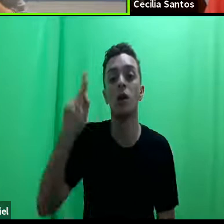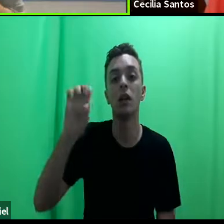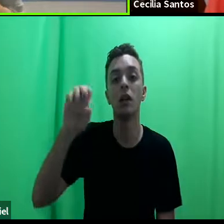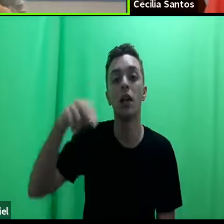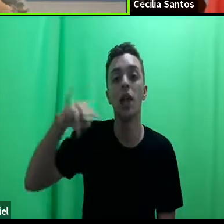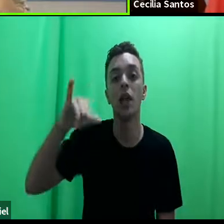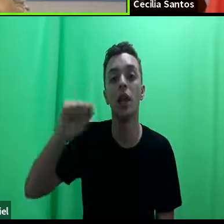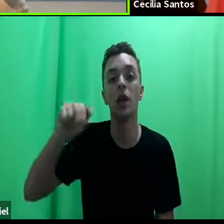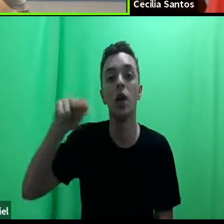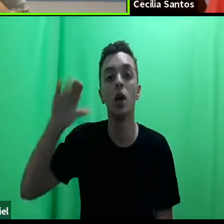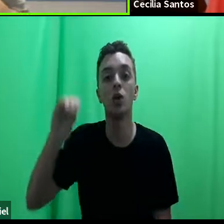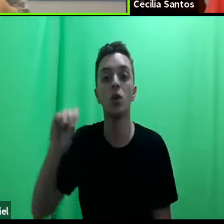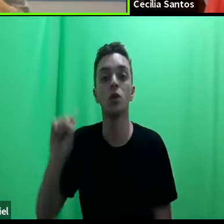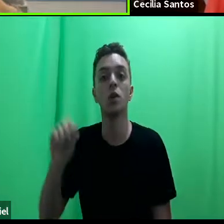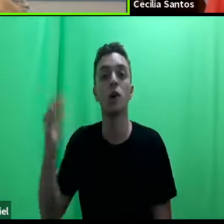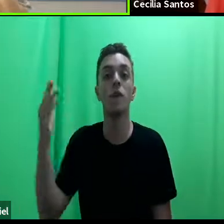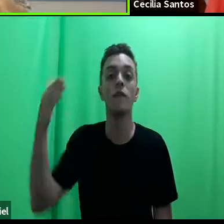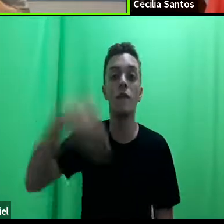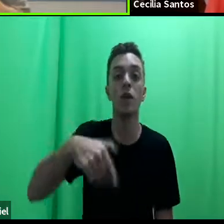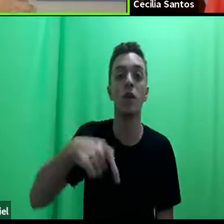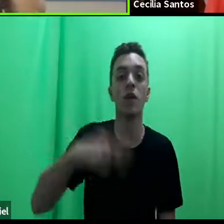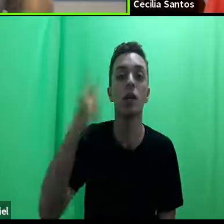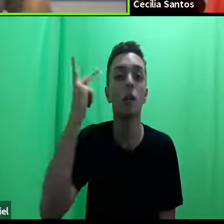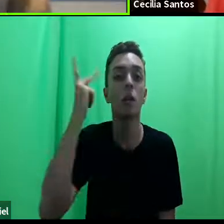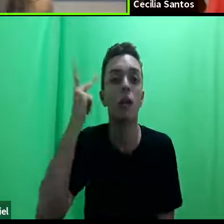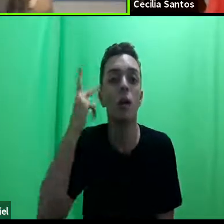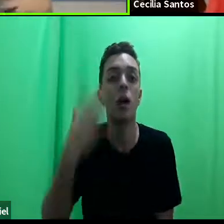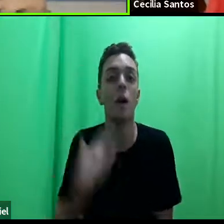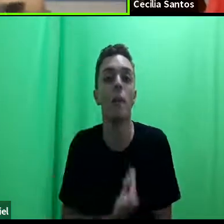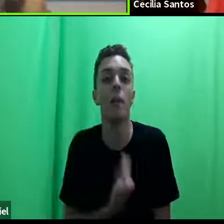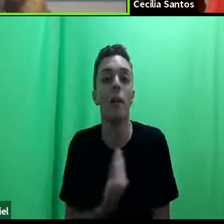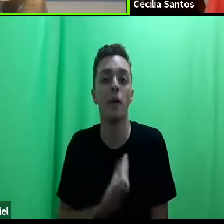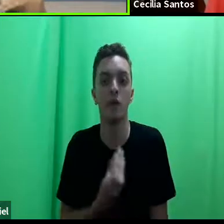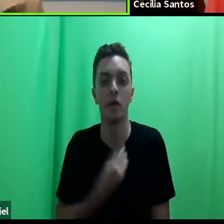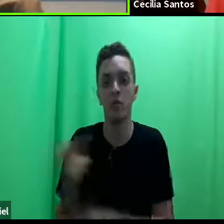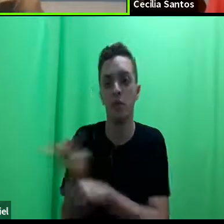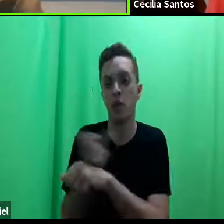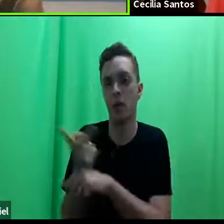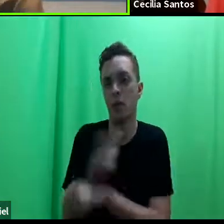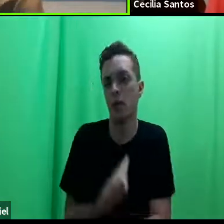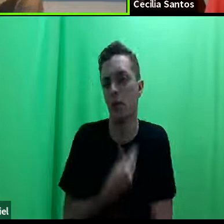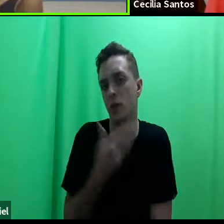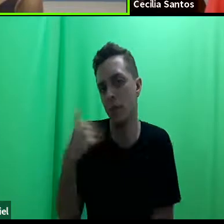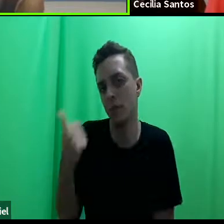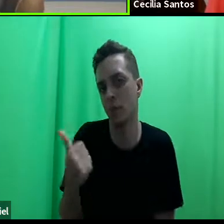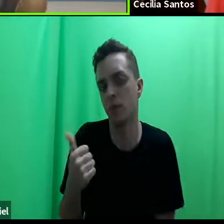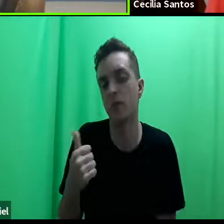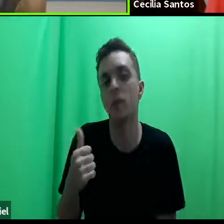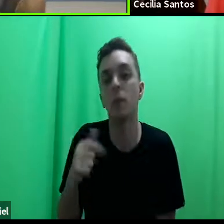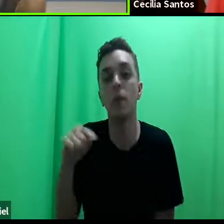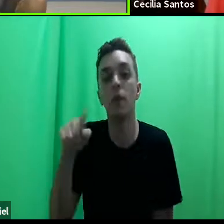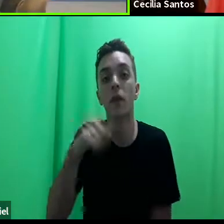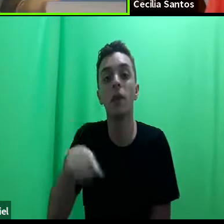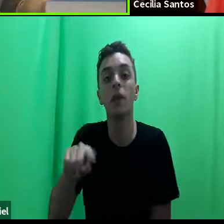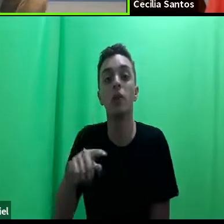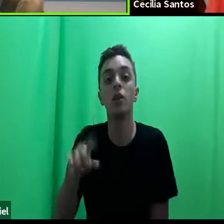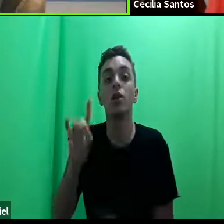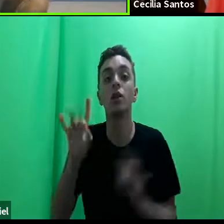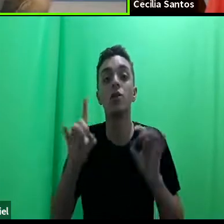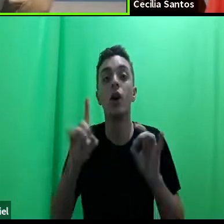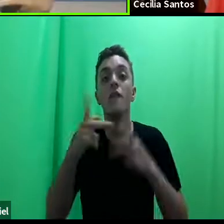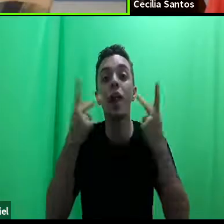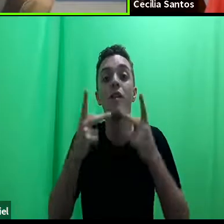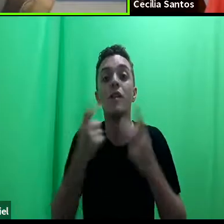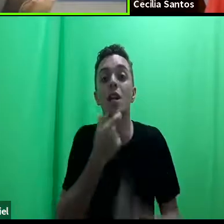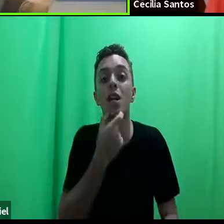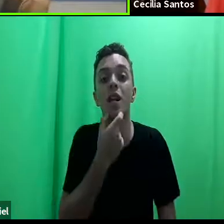que tinham vindo para São Paulo para viver, para buscar uma vida melhor, e eles só falavam inglês e